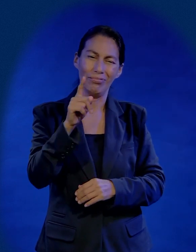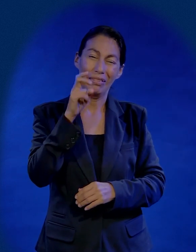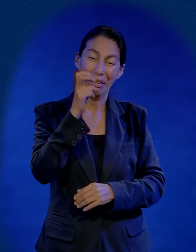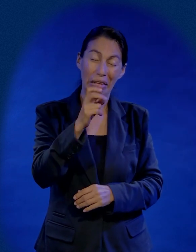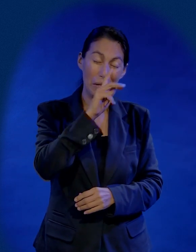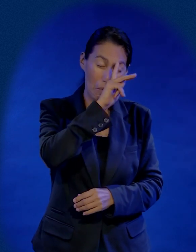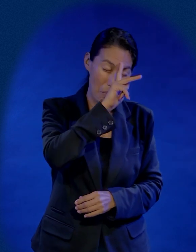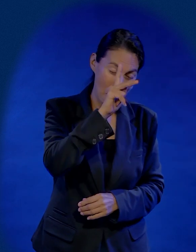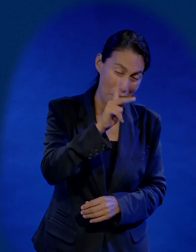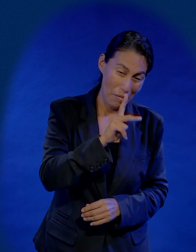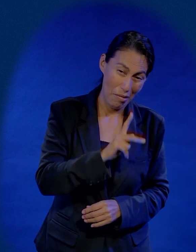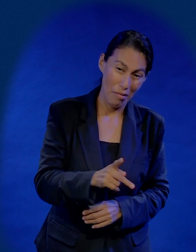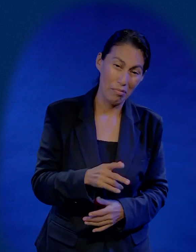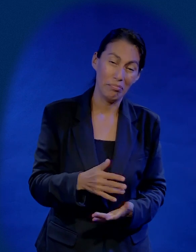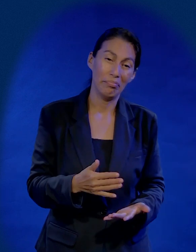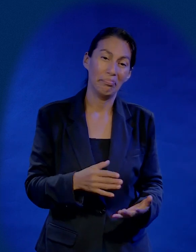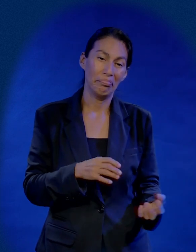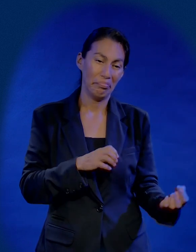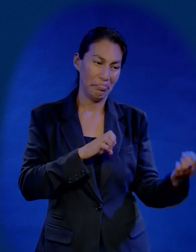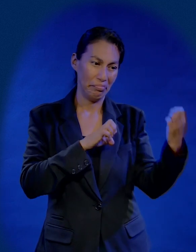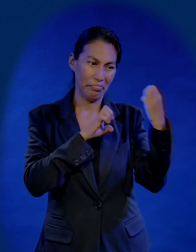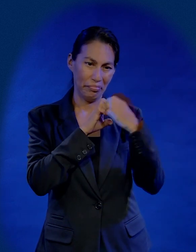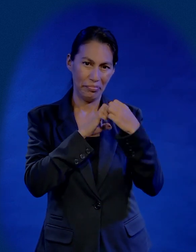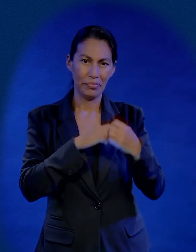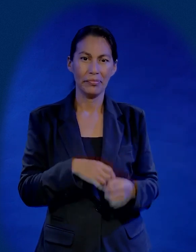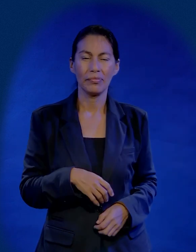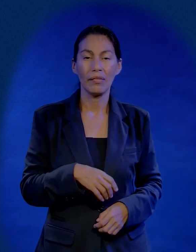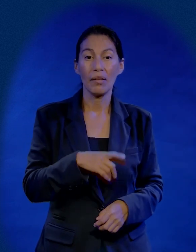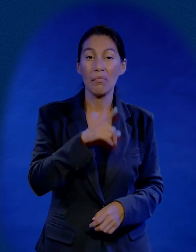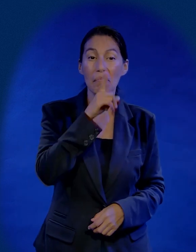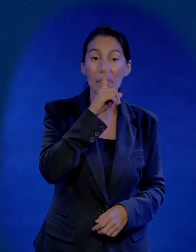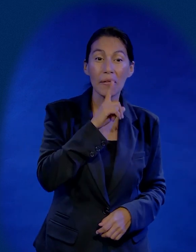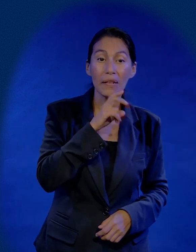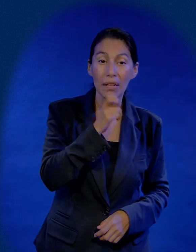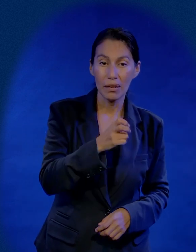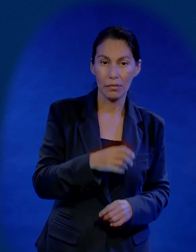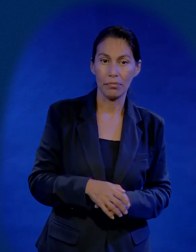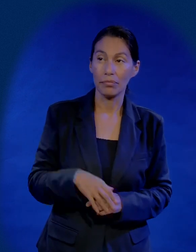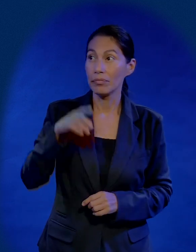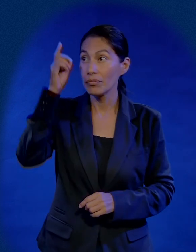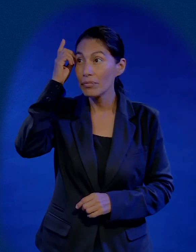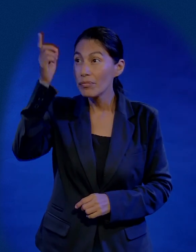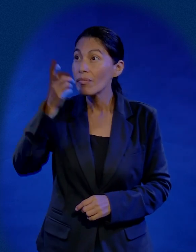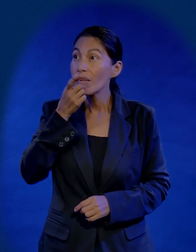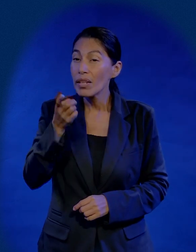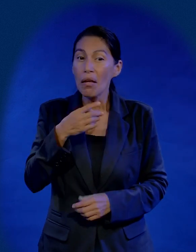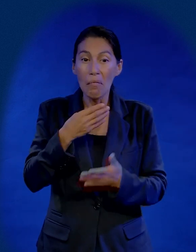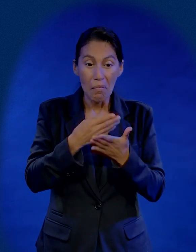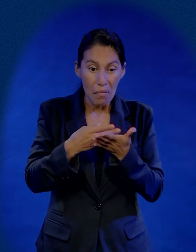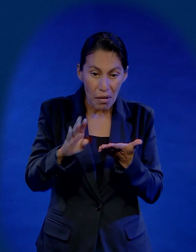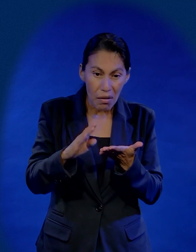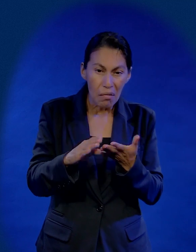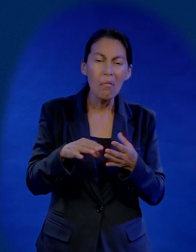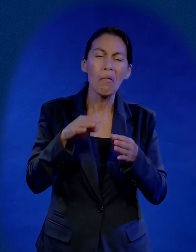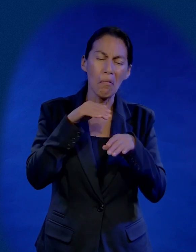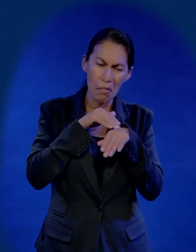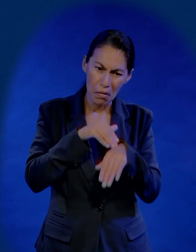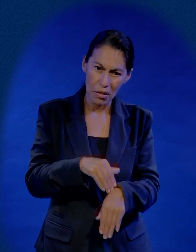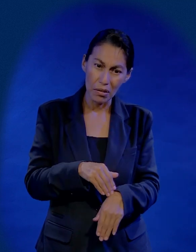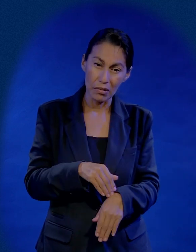porque ese es el peor de los engaños si el Señor dice blanco haz blanco aunque no lo entiendas si el